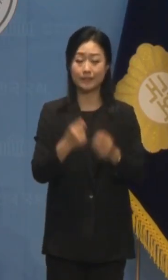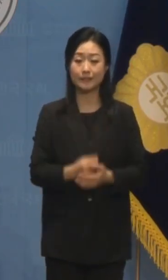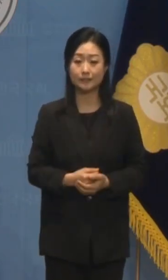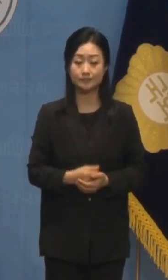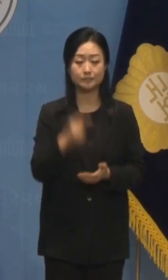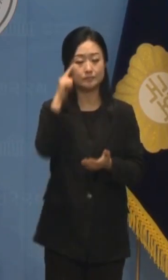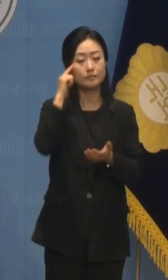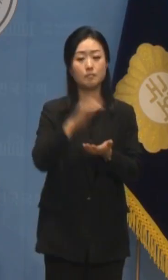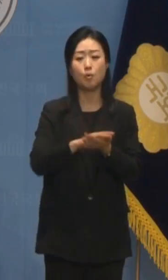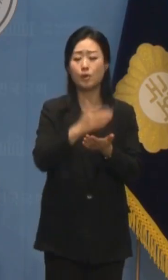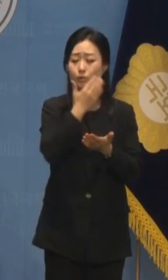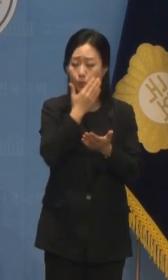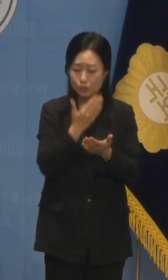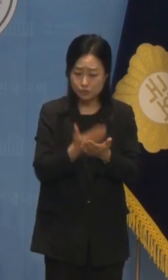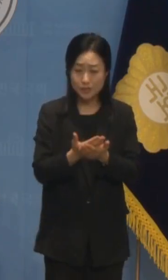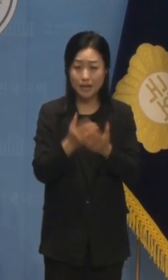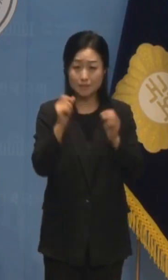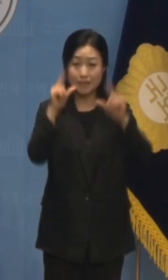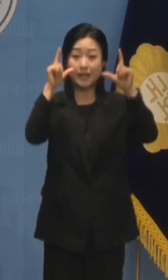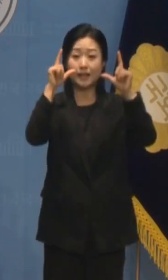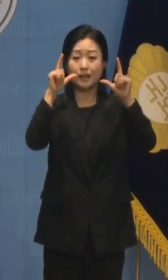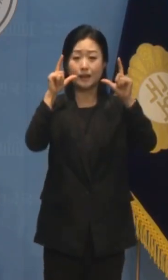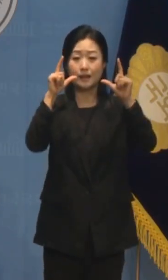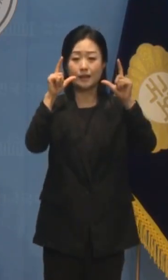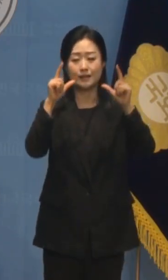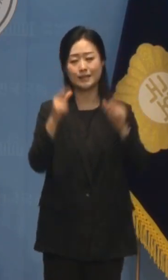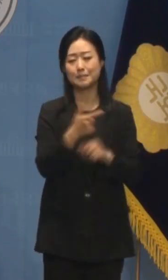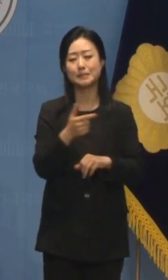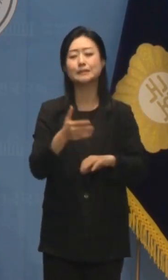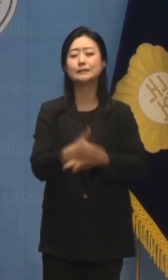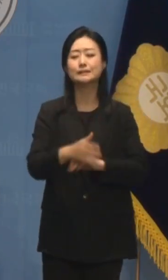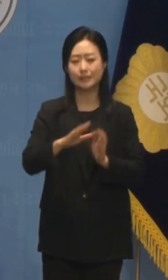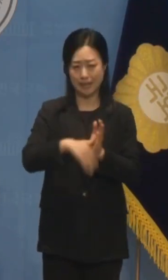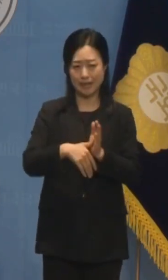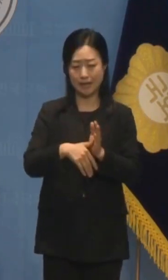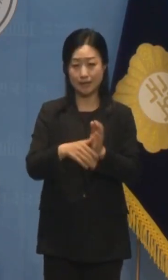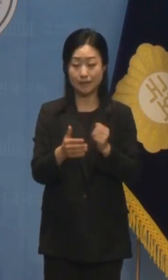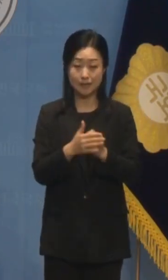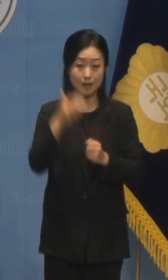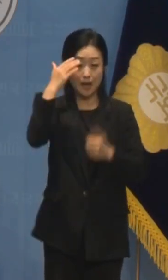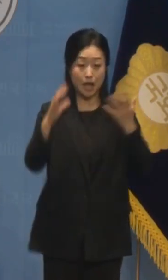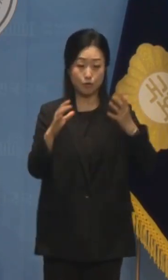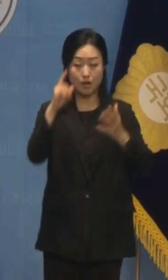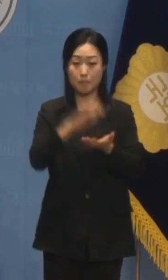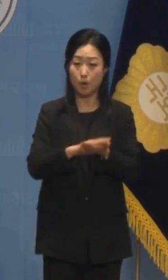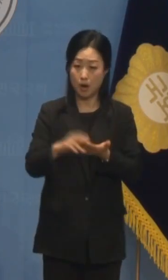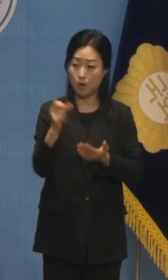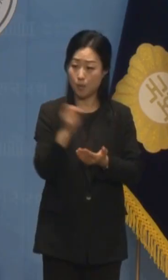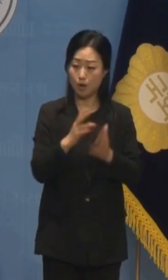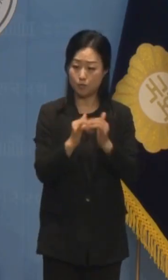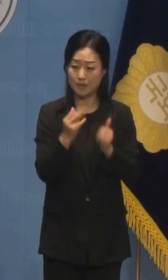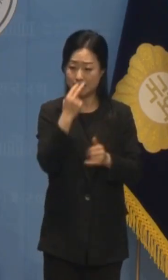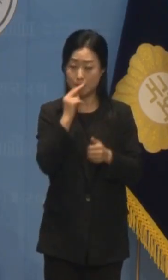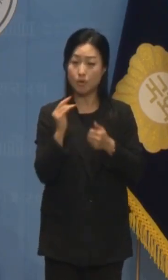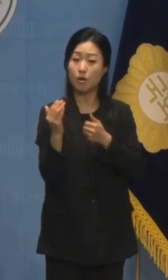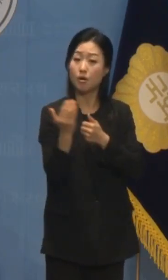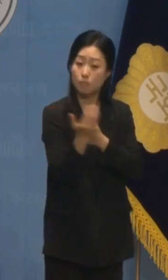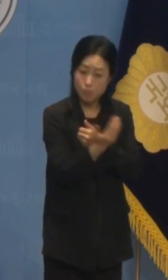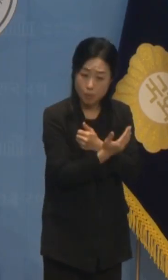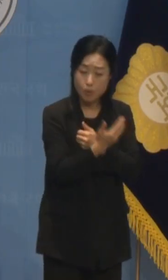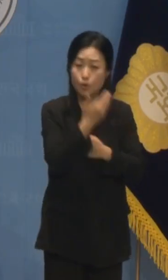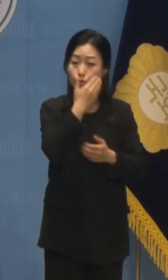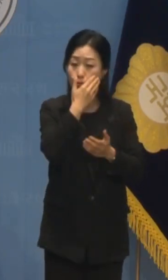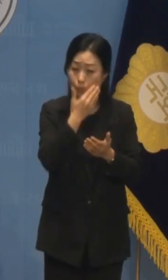평화의 소중함을 깨달을 때는 너무 늦습니다. 윤석열 정권이 대한민국의 평화와 국민의 생명과 안전의